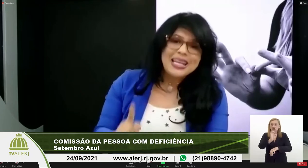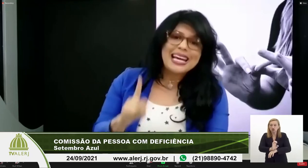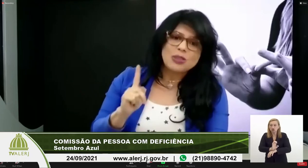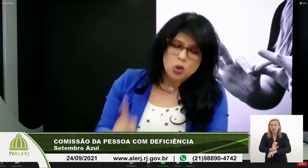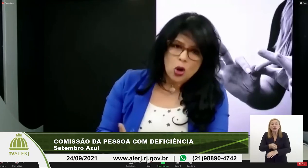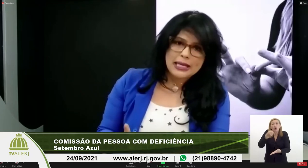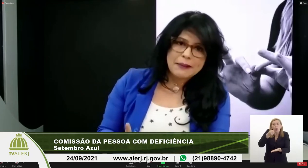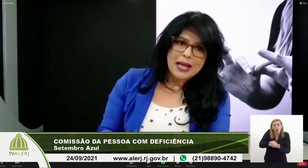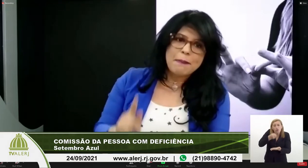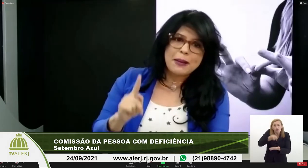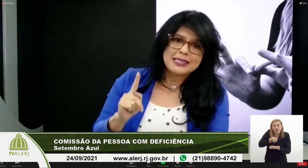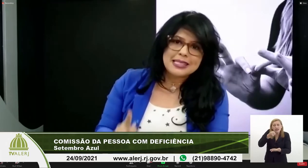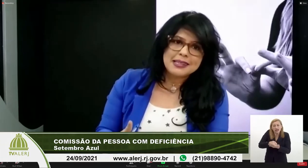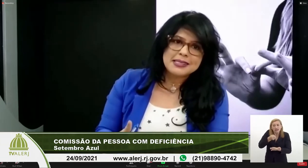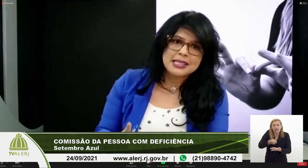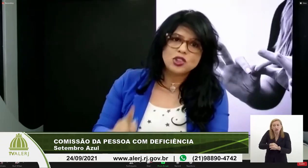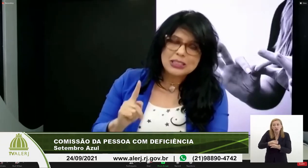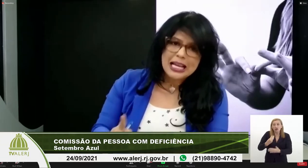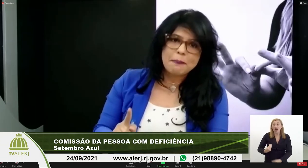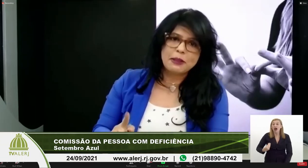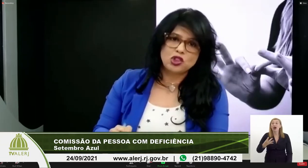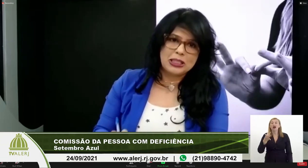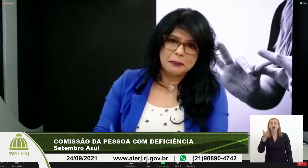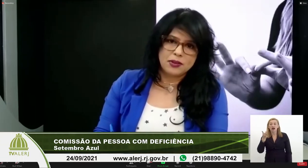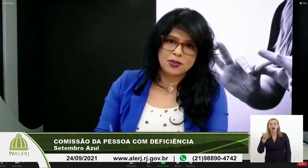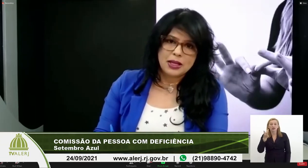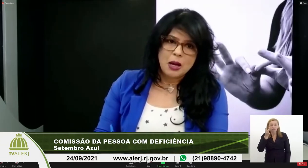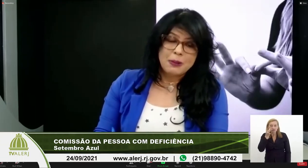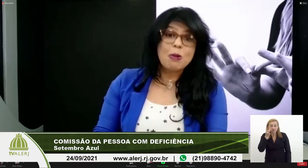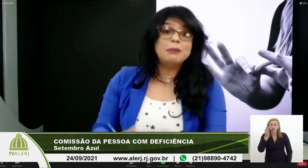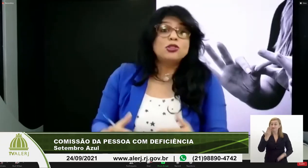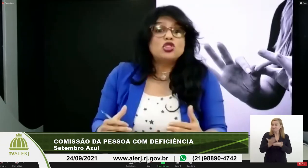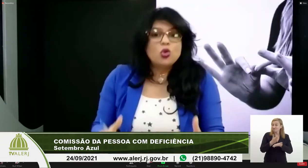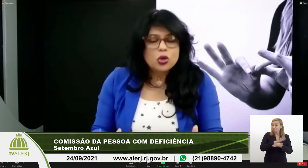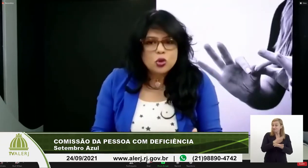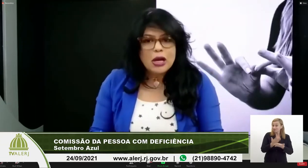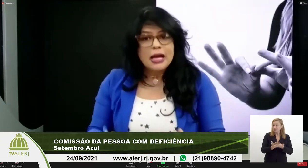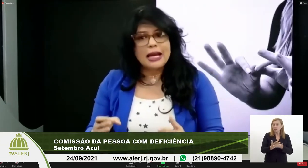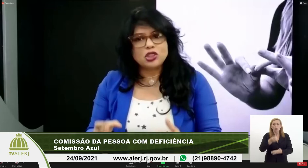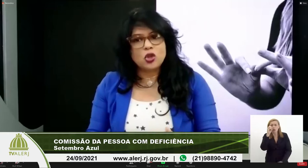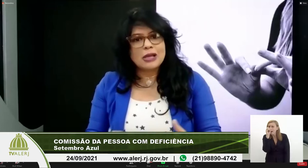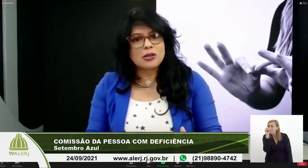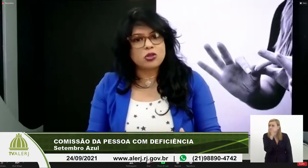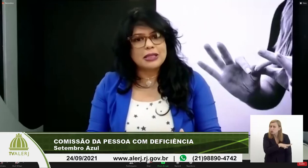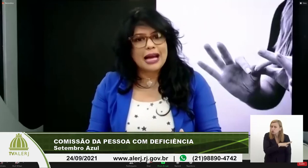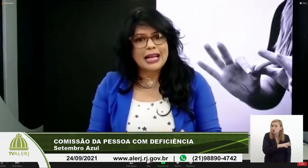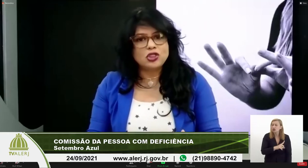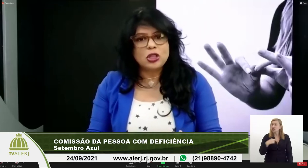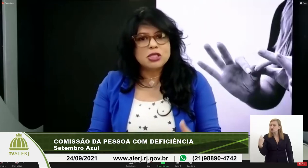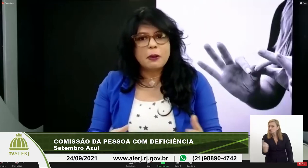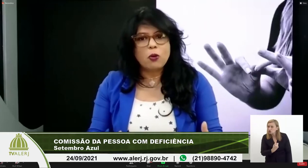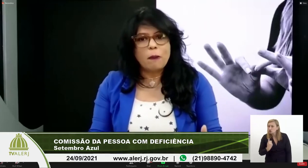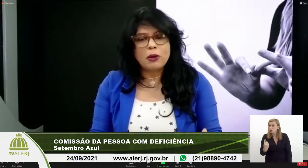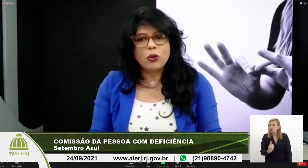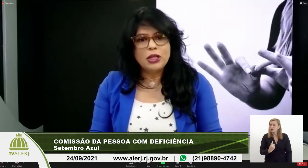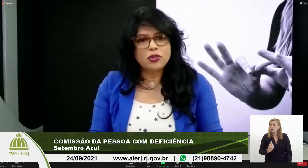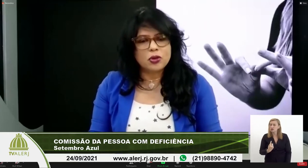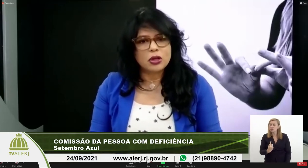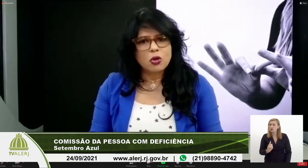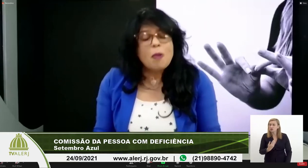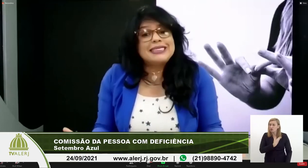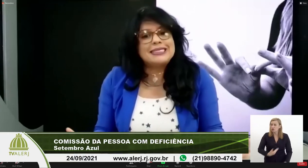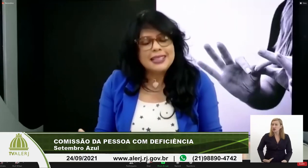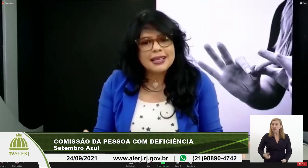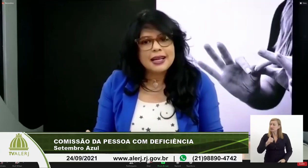obrigatória a presença de intérpretes de libras. É um absurdo que as nossas autoridades não se preocupem com